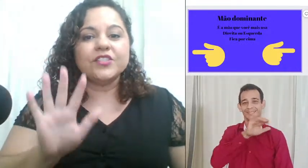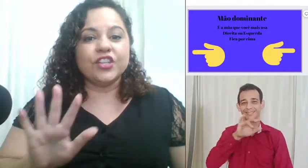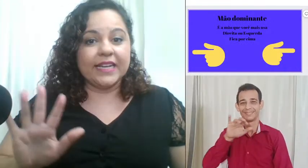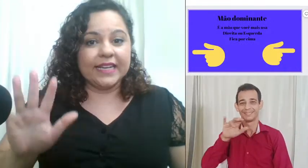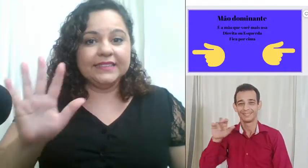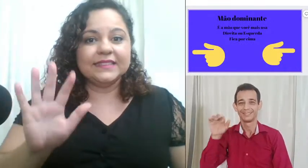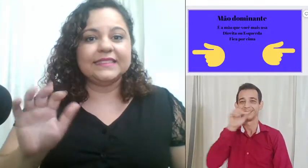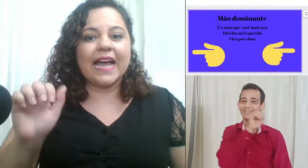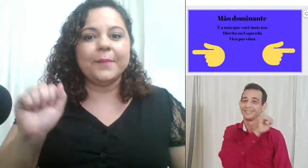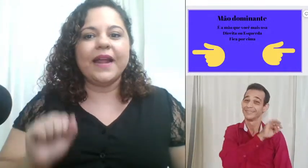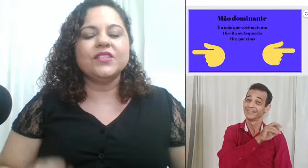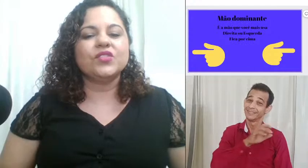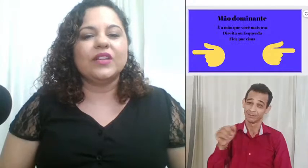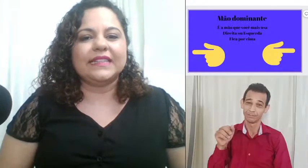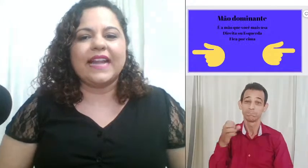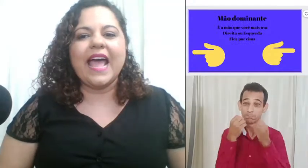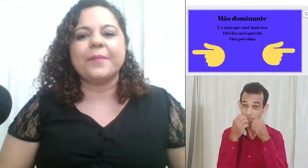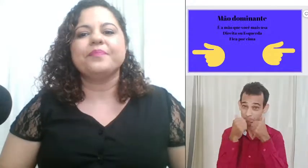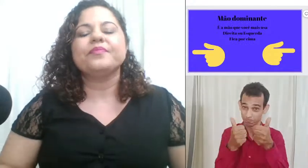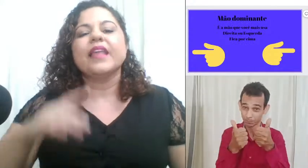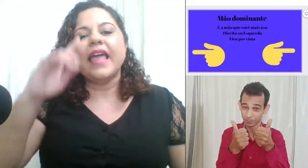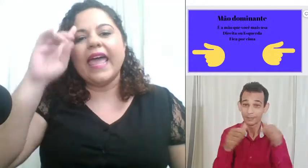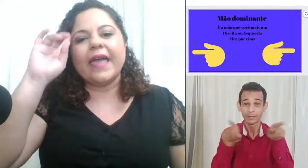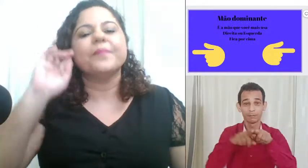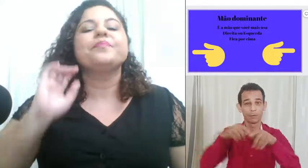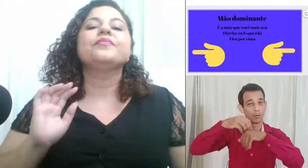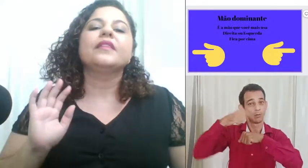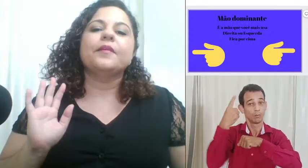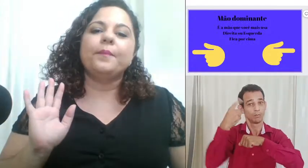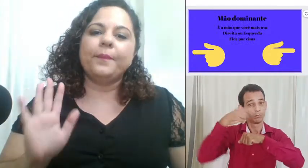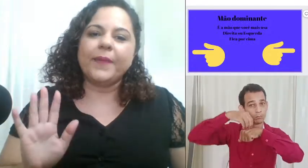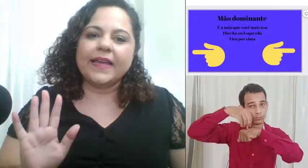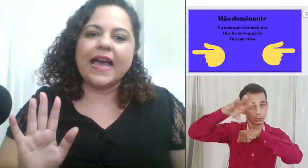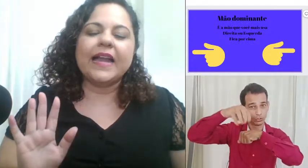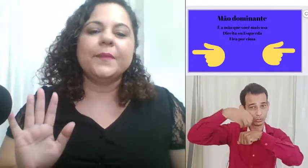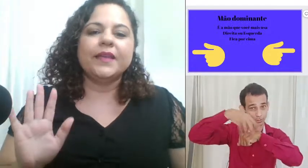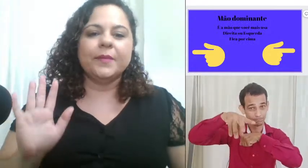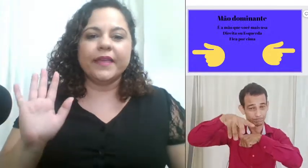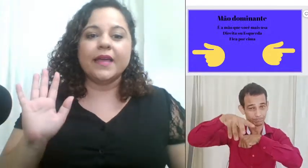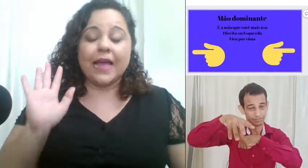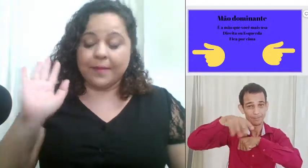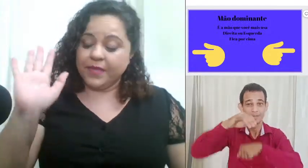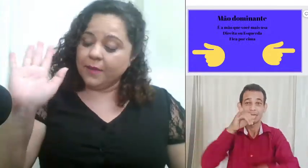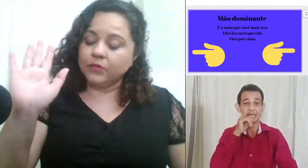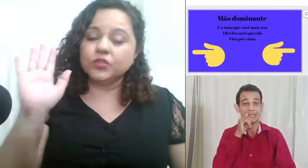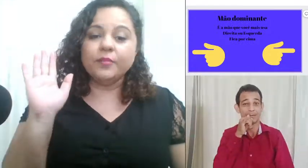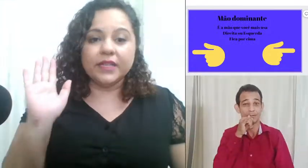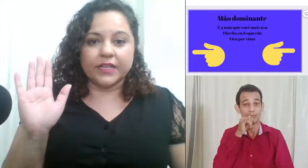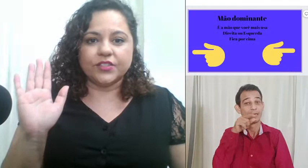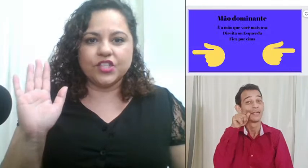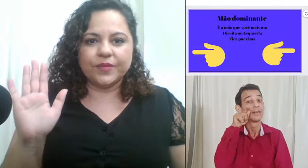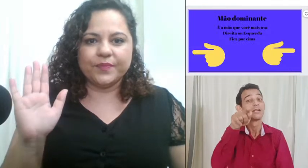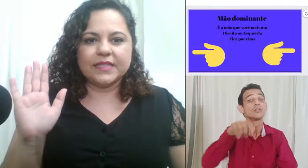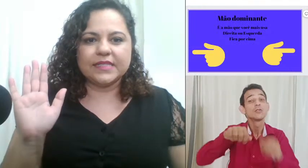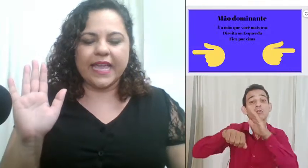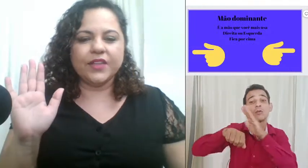dica para soletrar é pegar a minha mão dominante certo